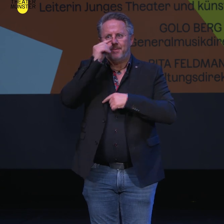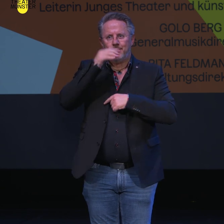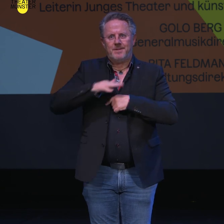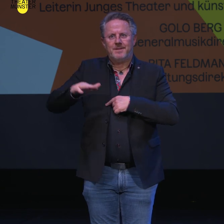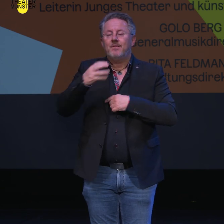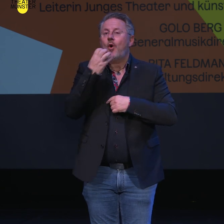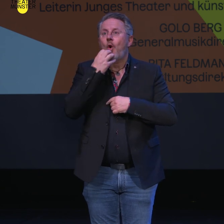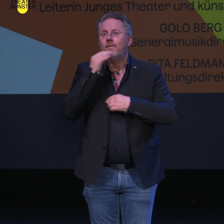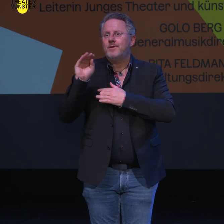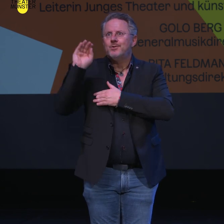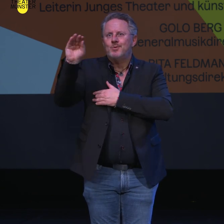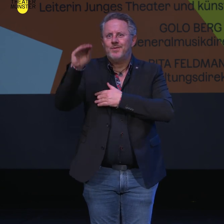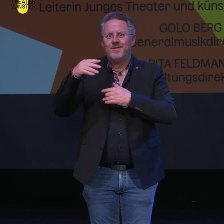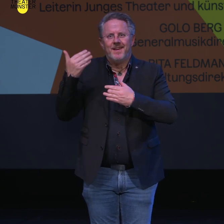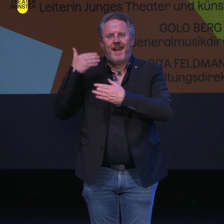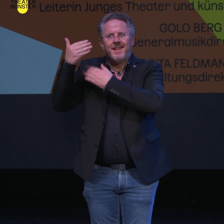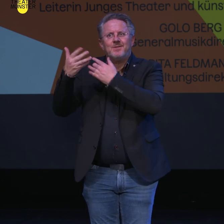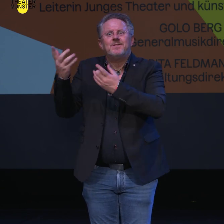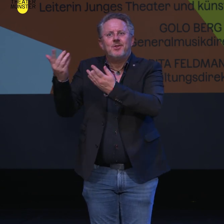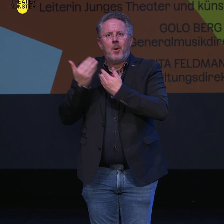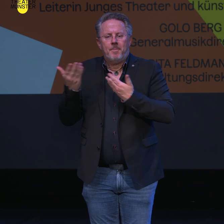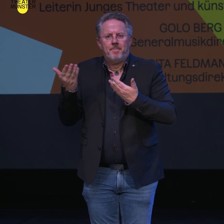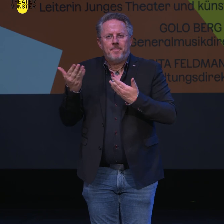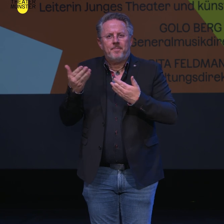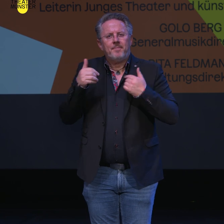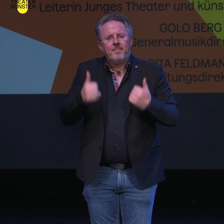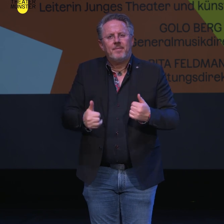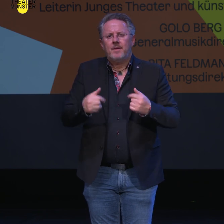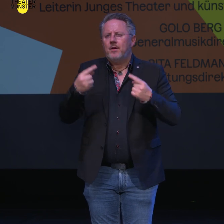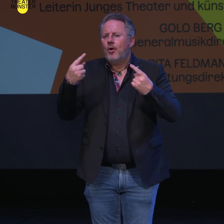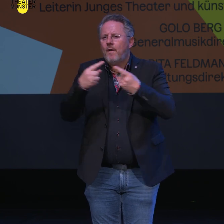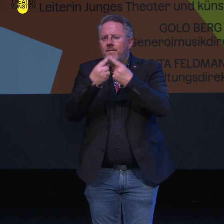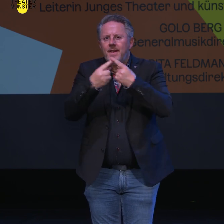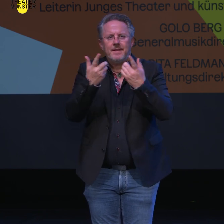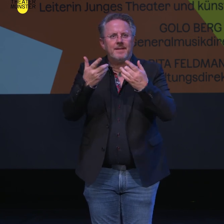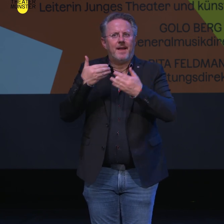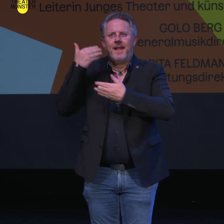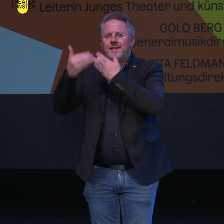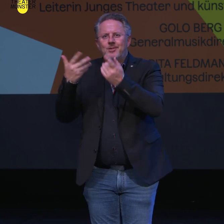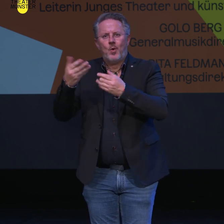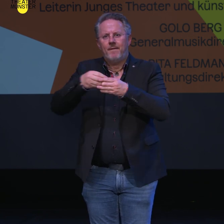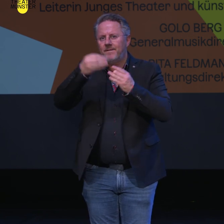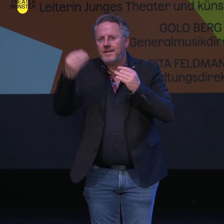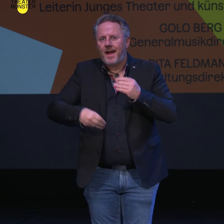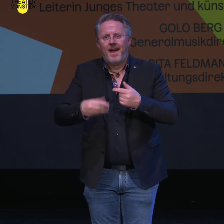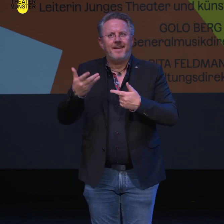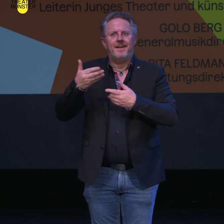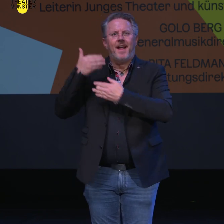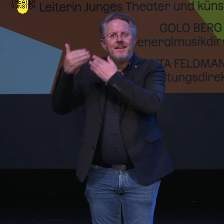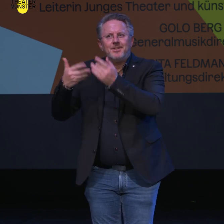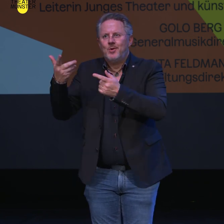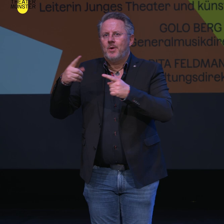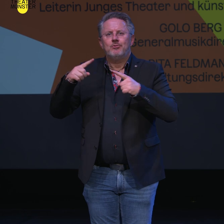was erhoffst du dir für die nächste Generation gegeben haben. Generationen Konflikte, Generationen Verträge, Streit und